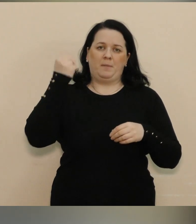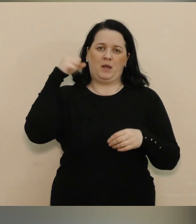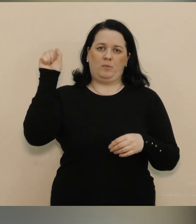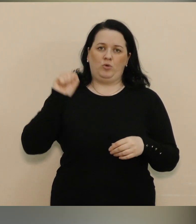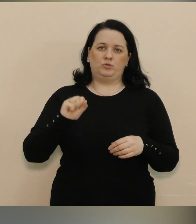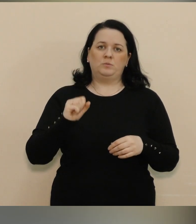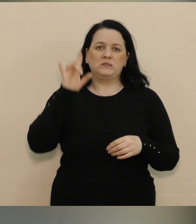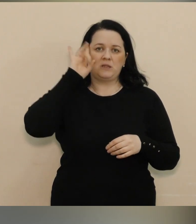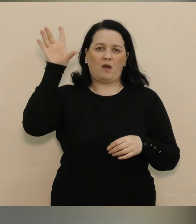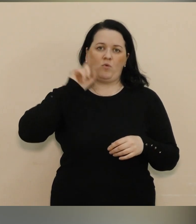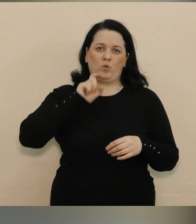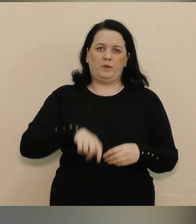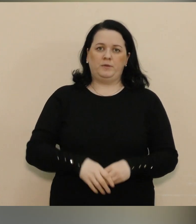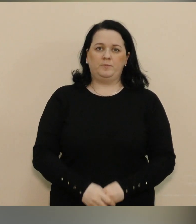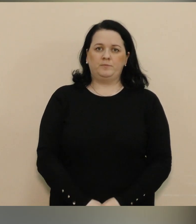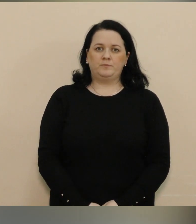переможемо. Слава Україні!